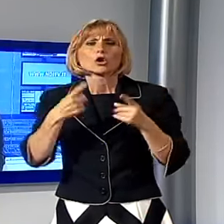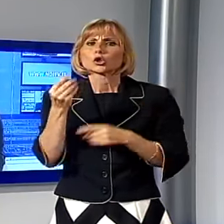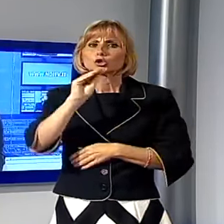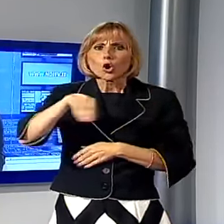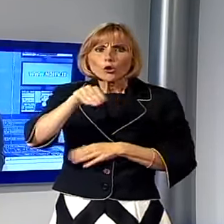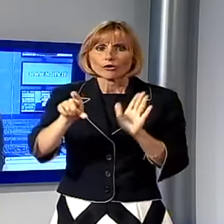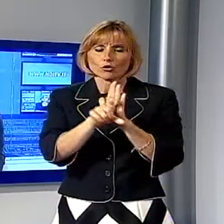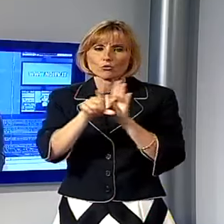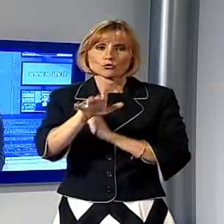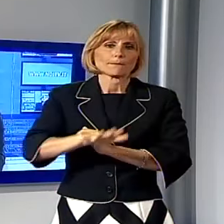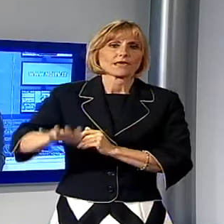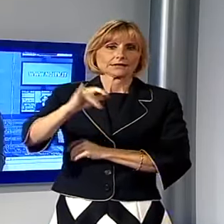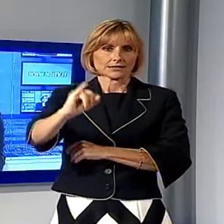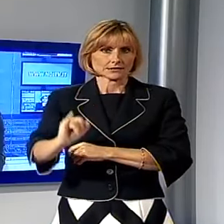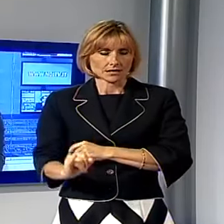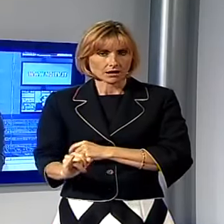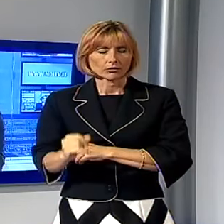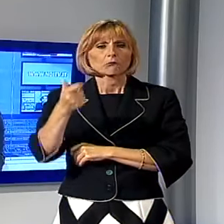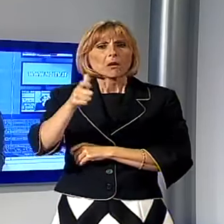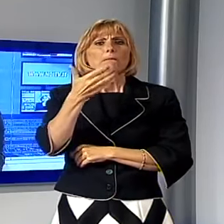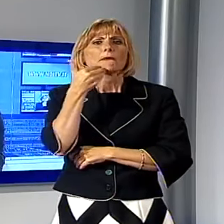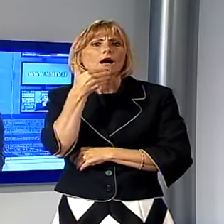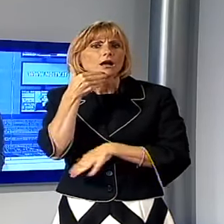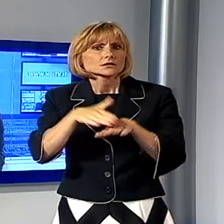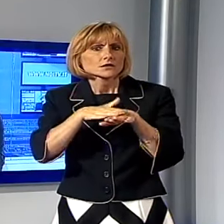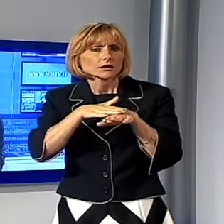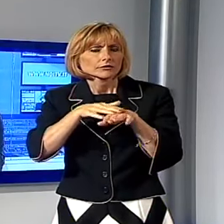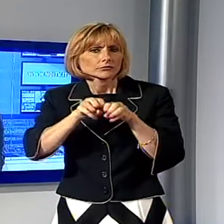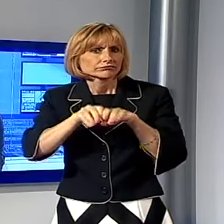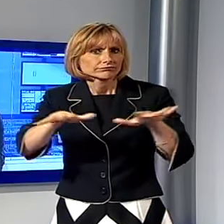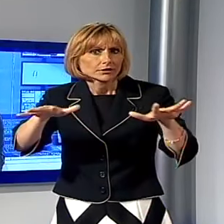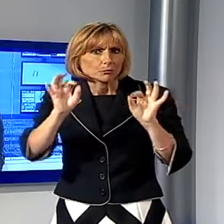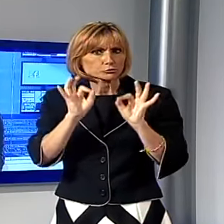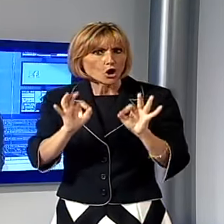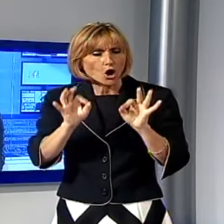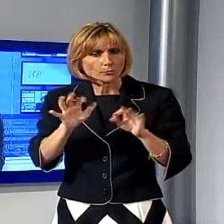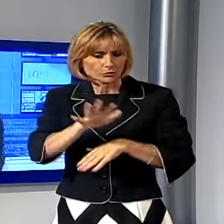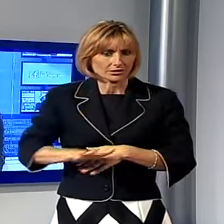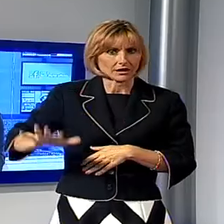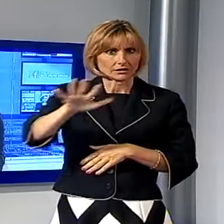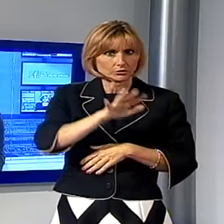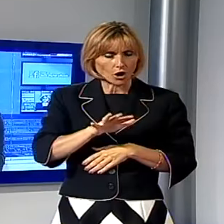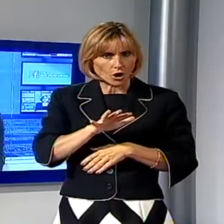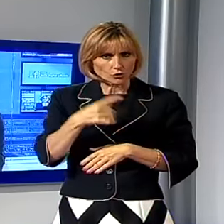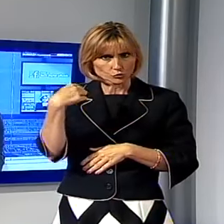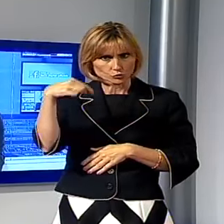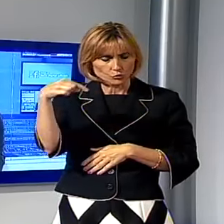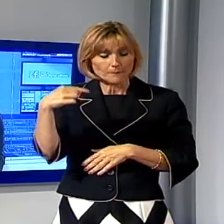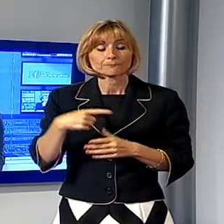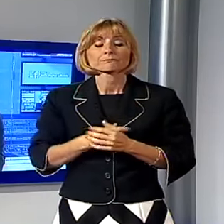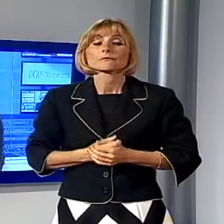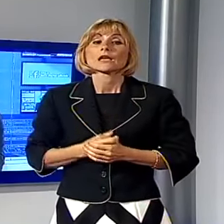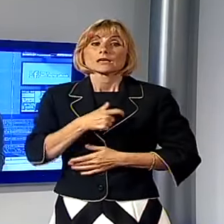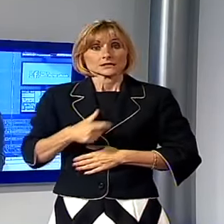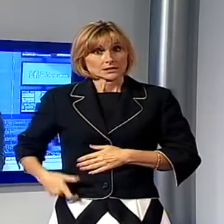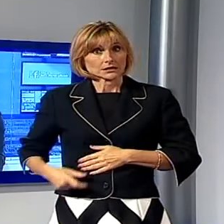chiedendo proprio un intervento per il disservizio della mancata distribuzione dei quotidiani sul territorio il problema, ha spiegato